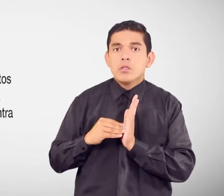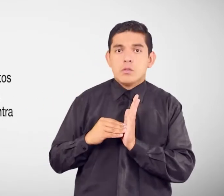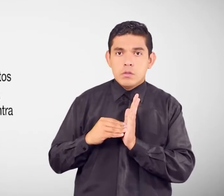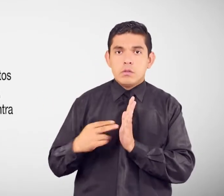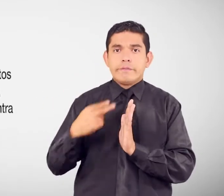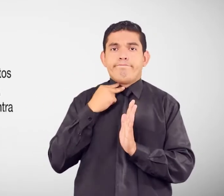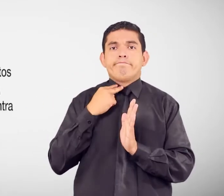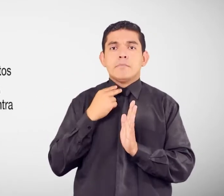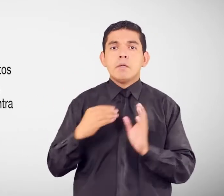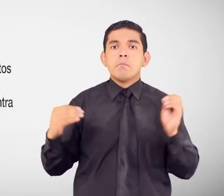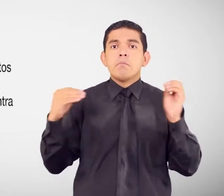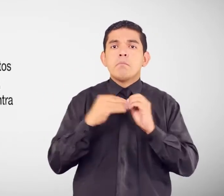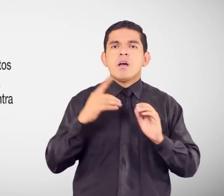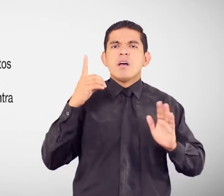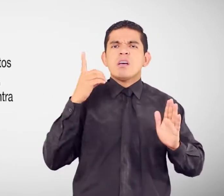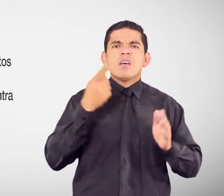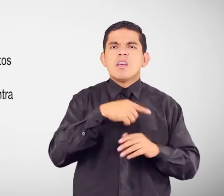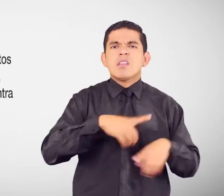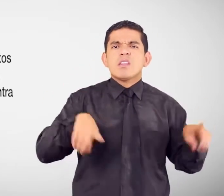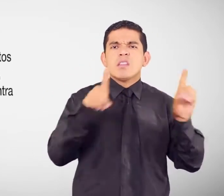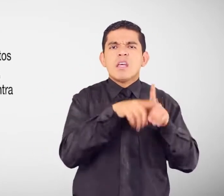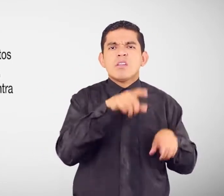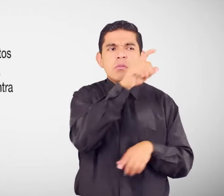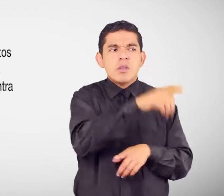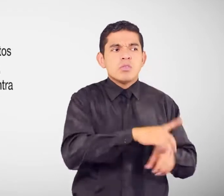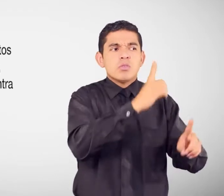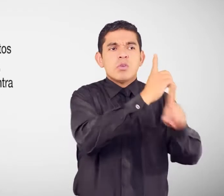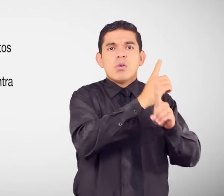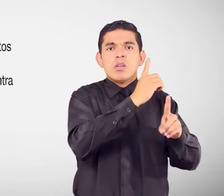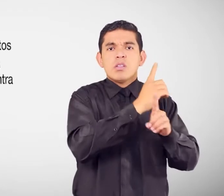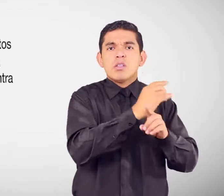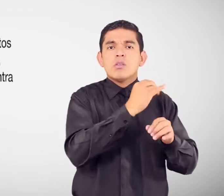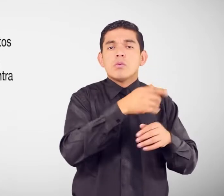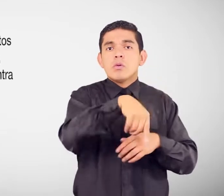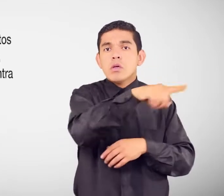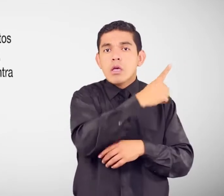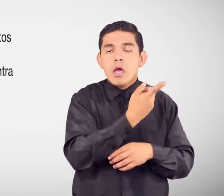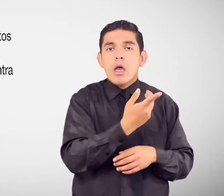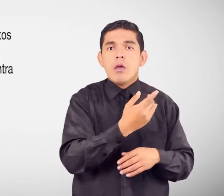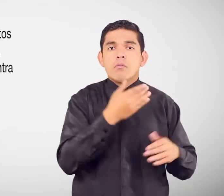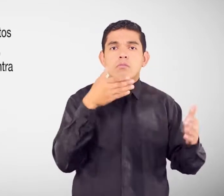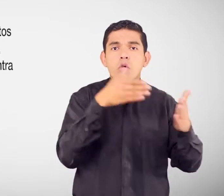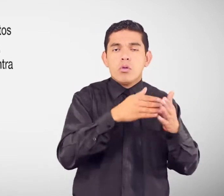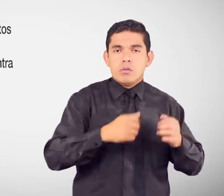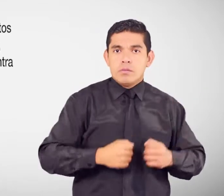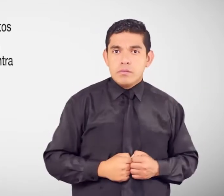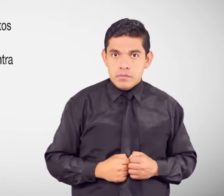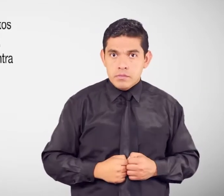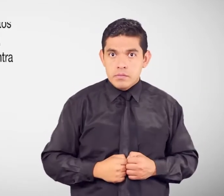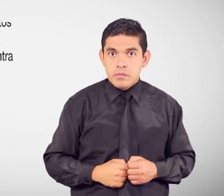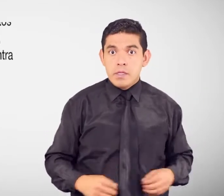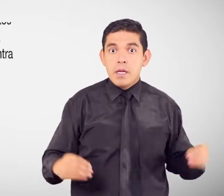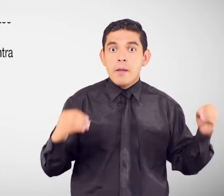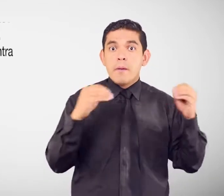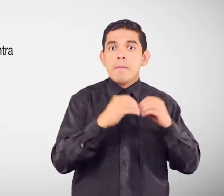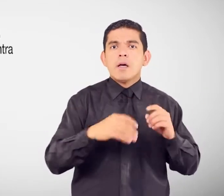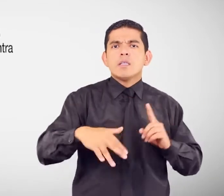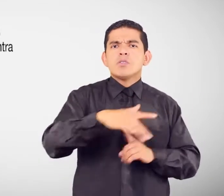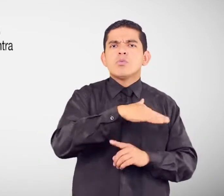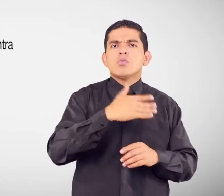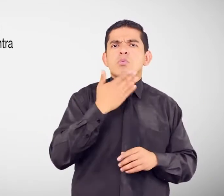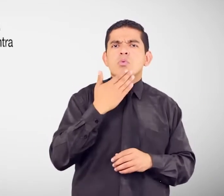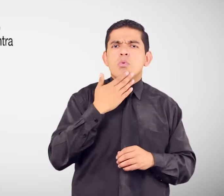persona O institución contra la cual Formulas la queja Las circunstancias en las cuales Se produjo la violación del derecho